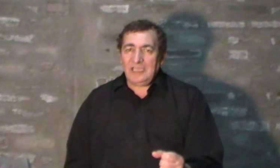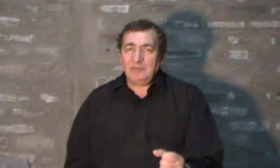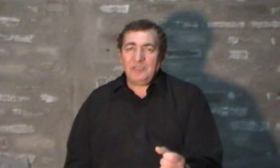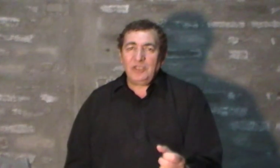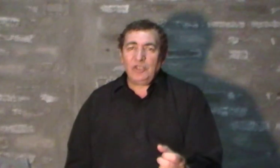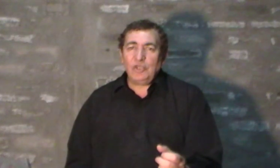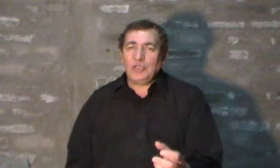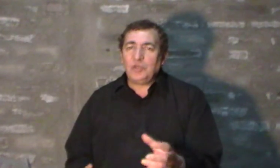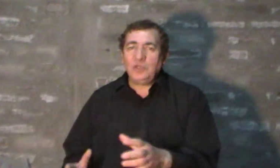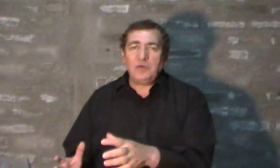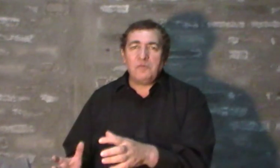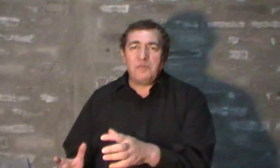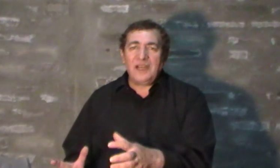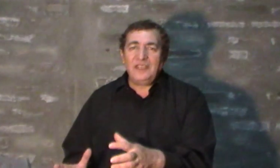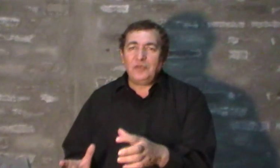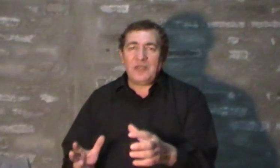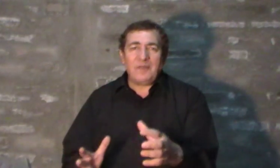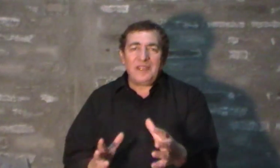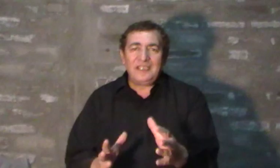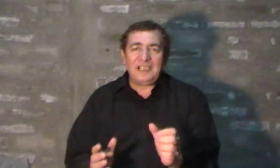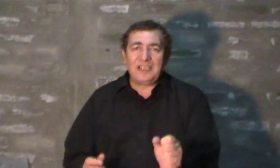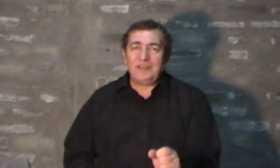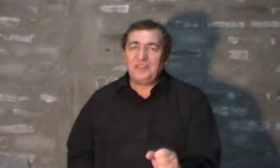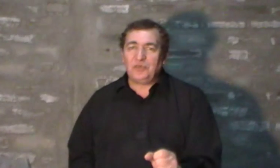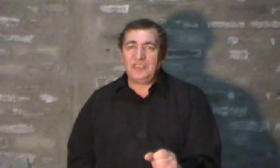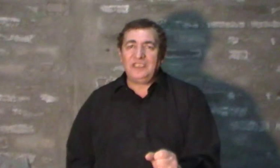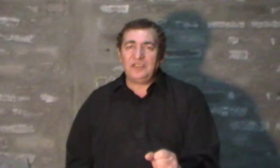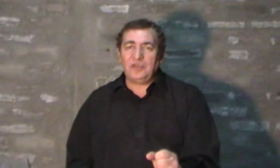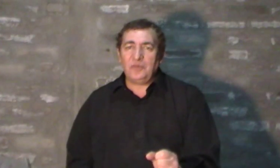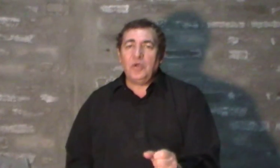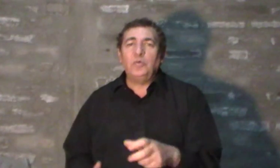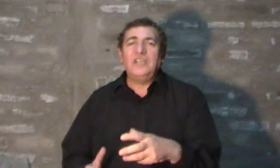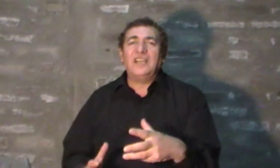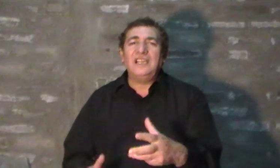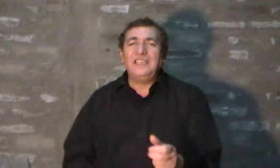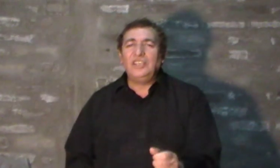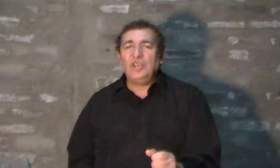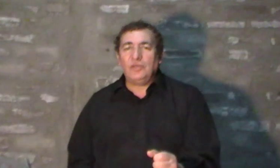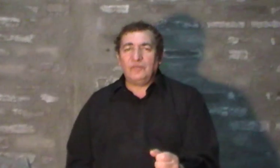El miedo lo inculca un padre o una madre en la cabeza a un niño, una religión.